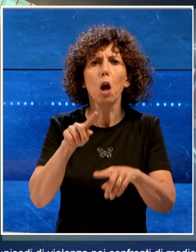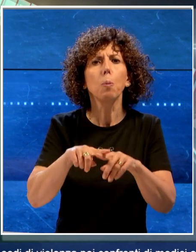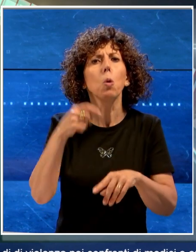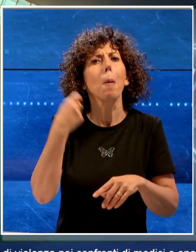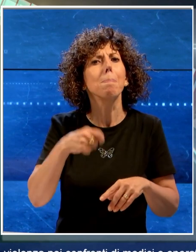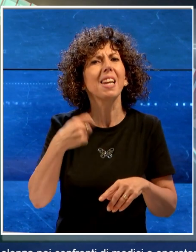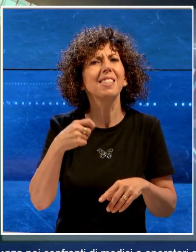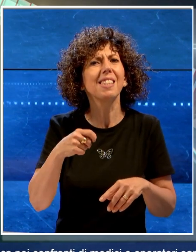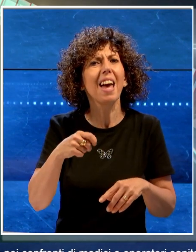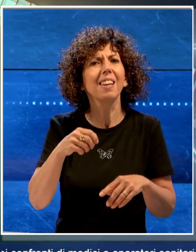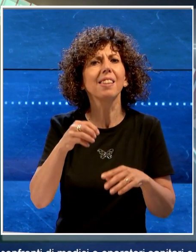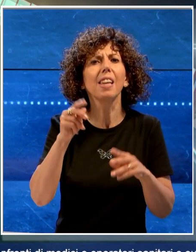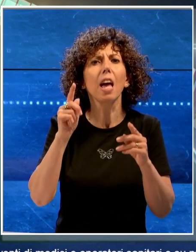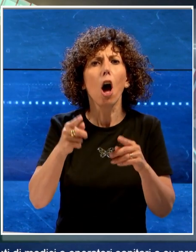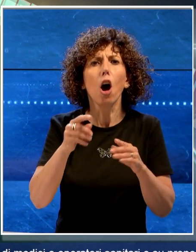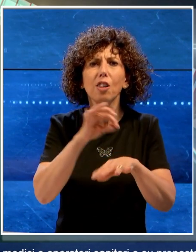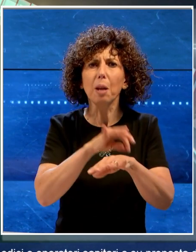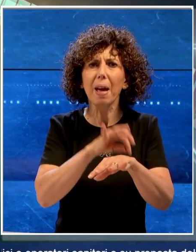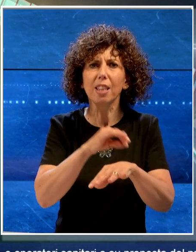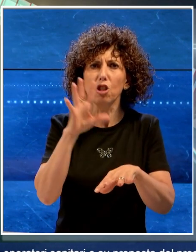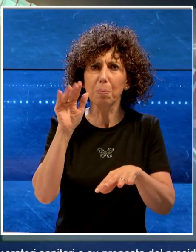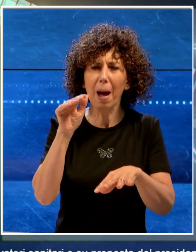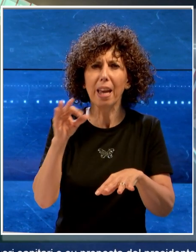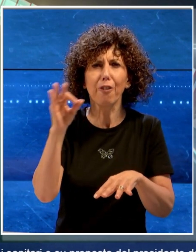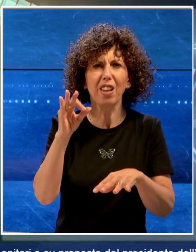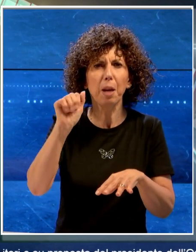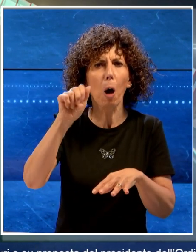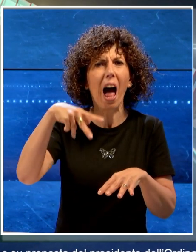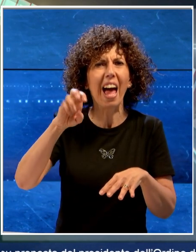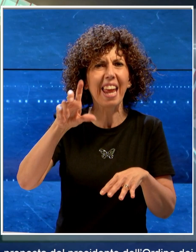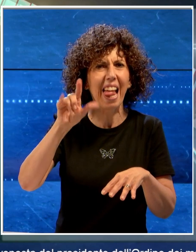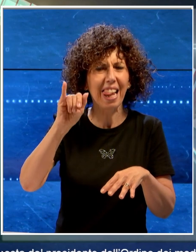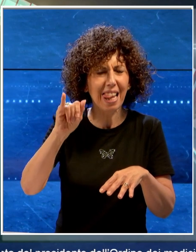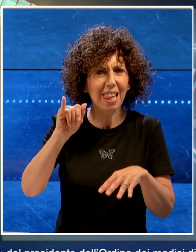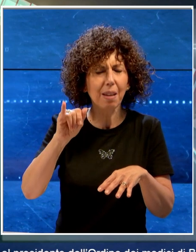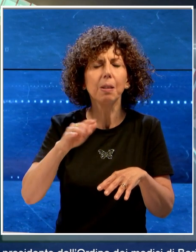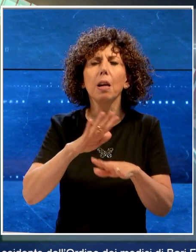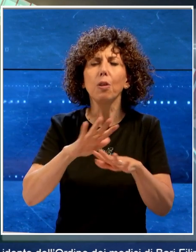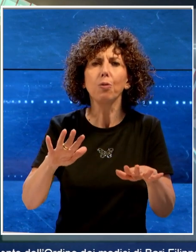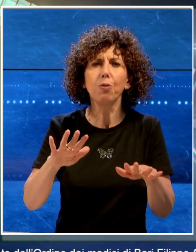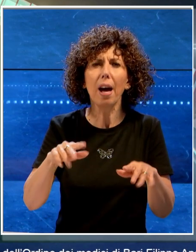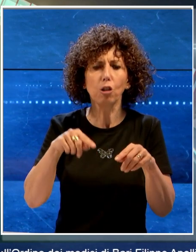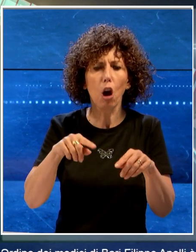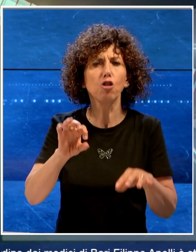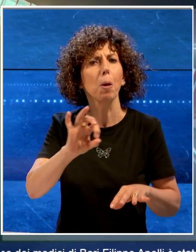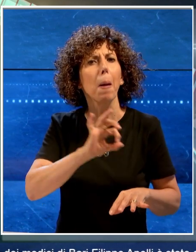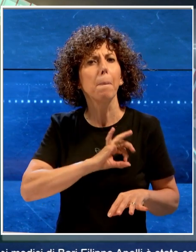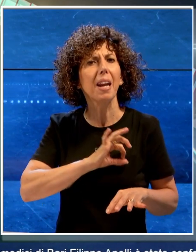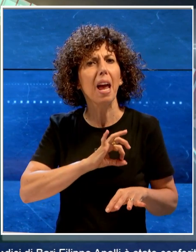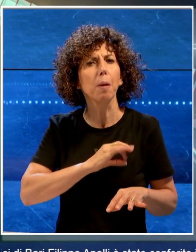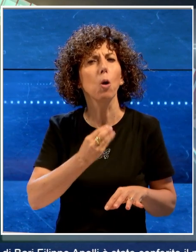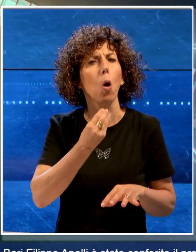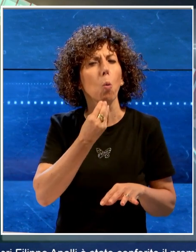Presidente dell'Ordine dei Medici di Bari, Filippo Anelli, è stato conferito il premio per la